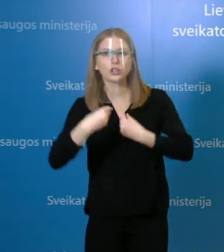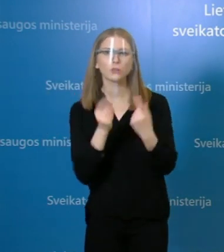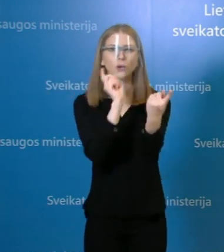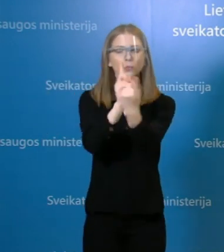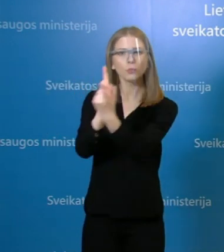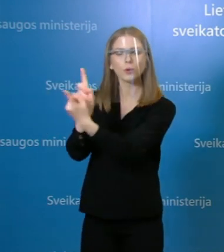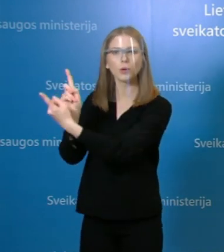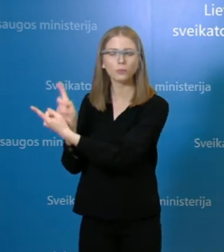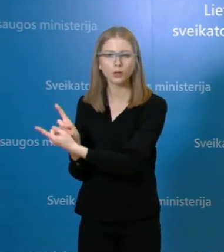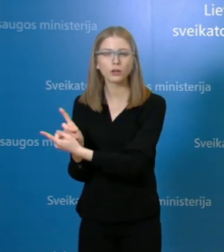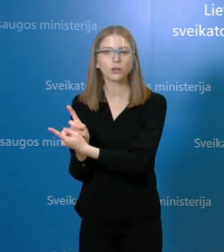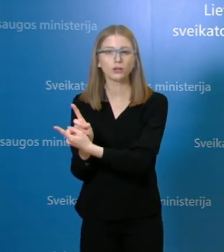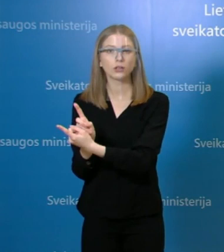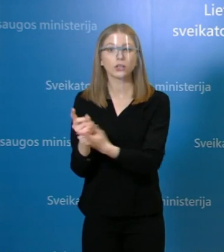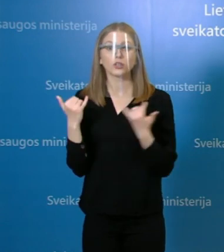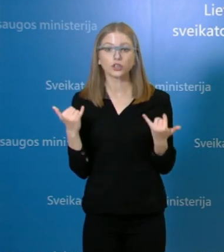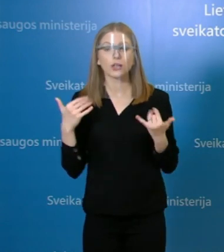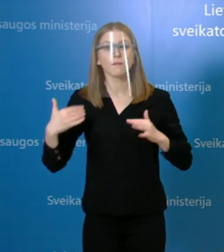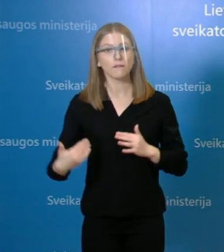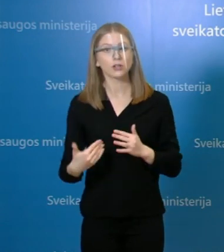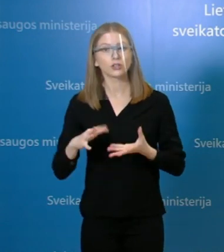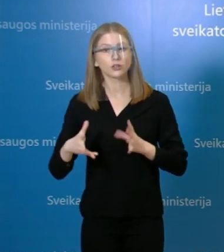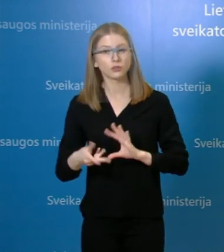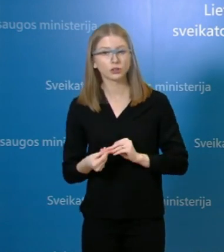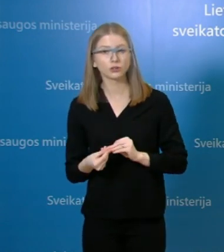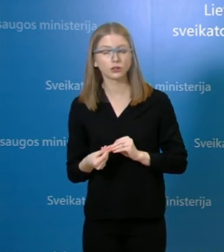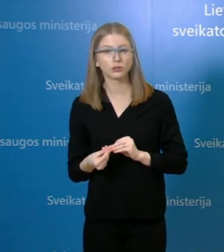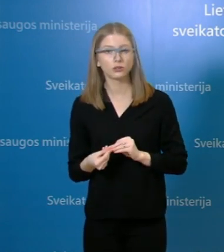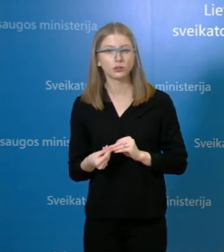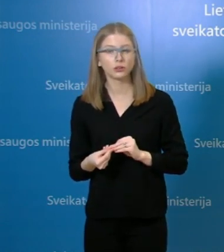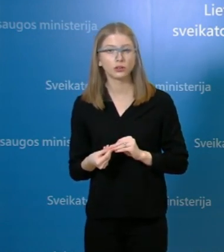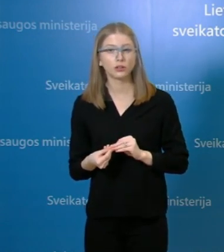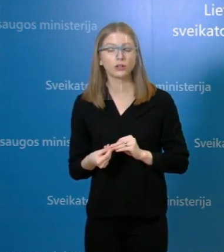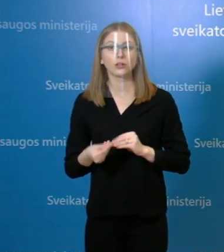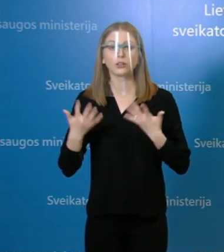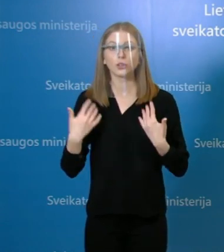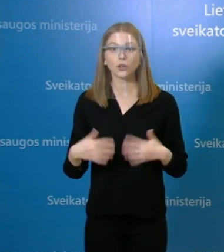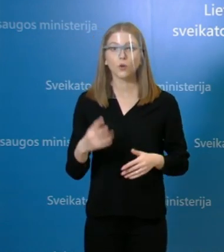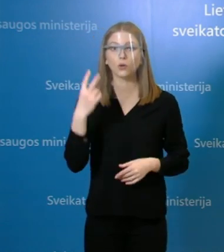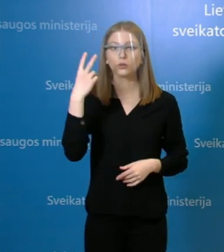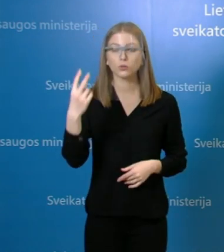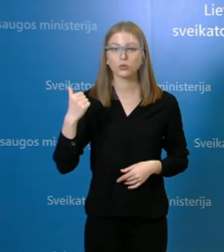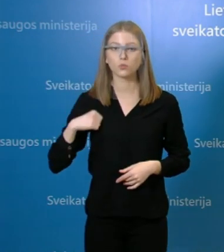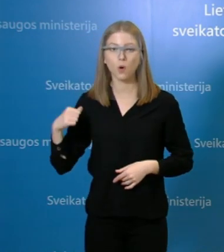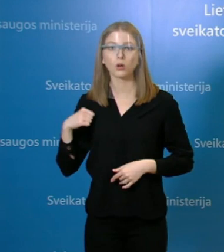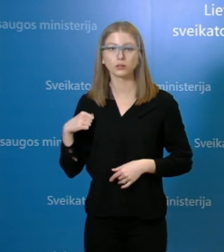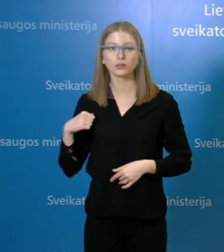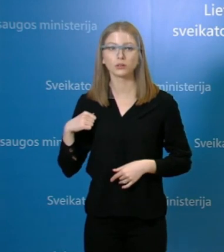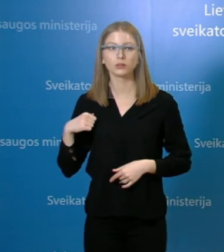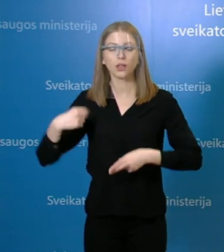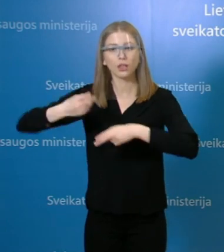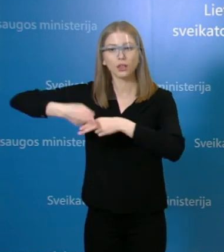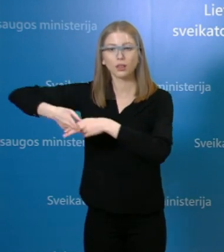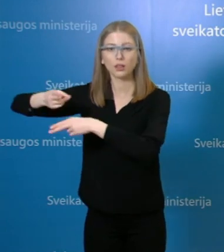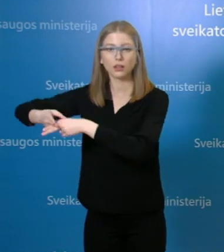minėjau vakar, šiandien turime dar vieną, tai iš visos su šiuo tolimųjų reisų vairuotojų yra susiję 2 atvejai. Dėl to tikrai yra labai